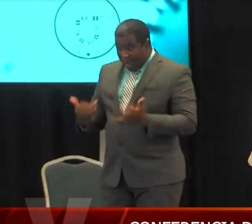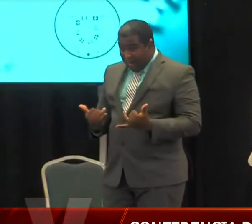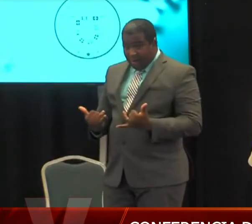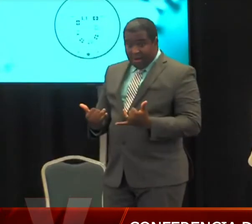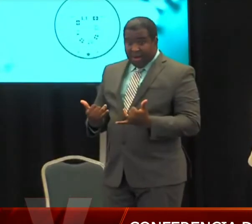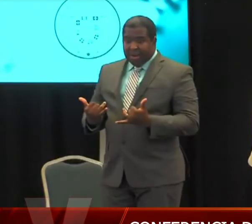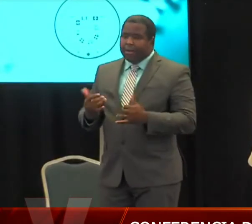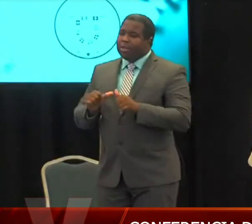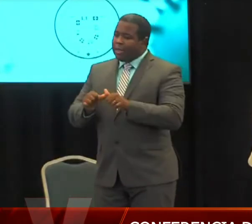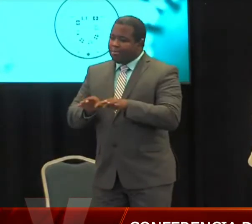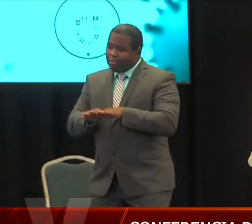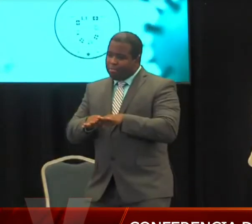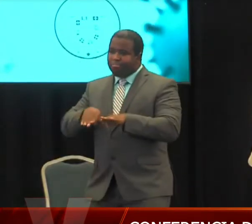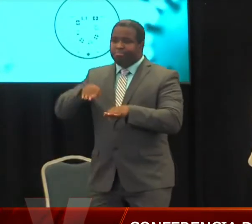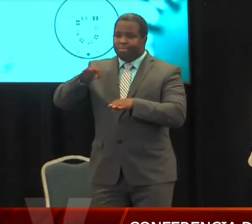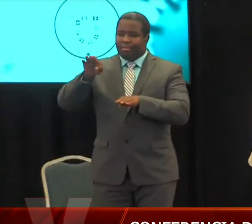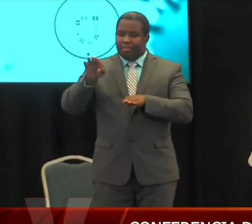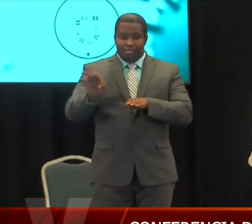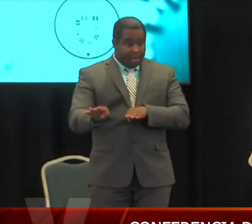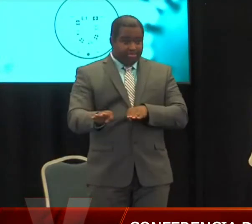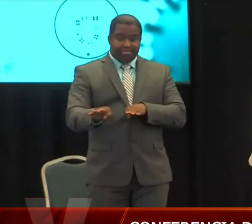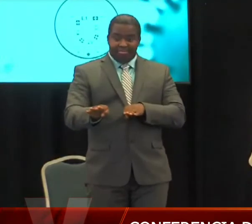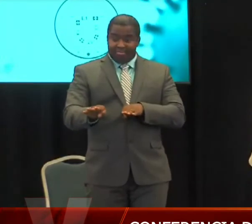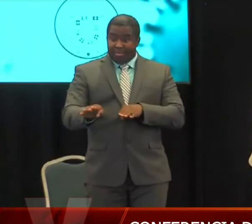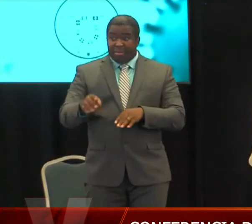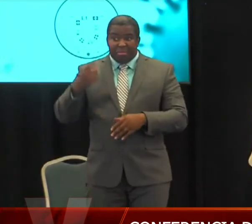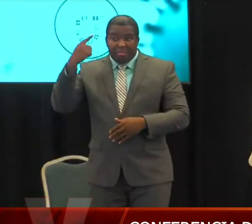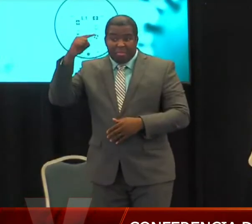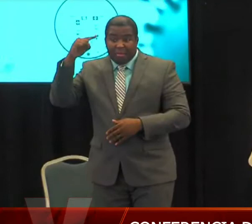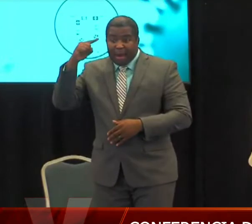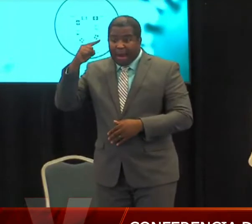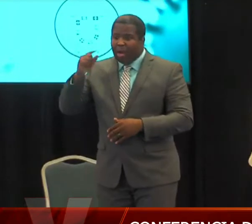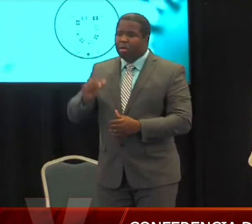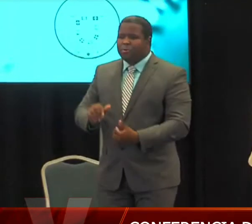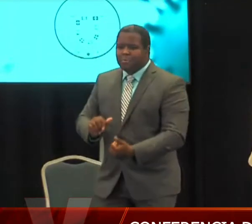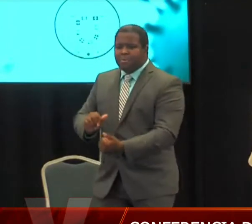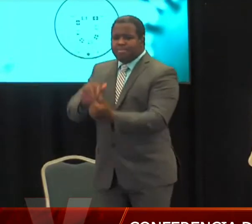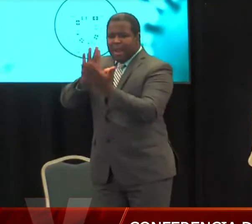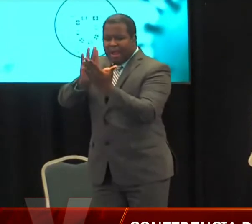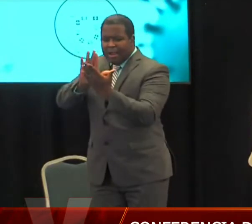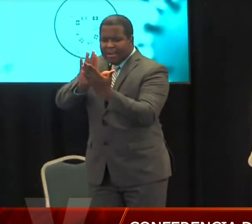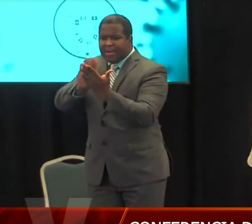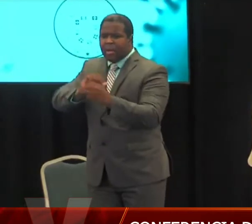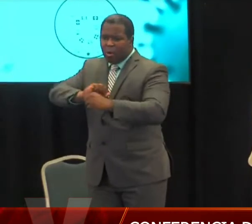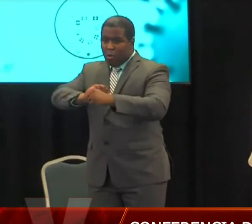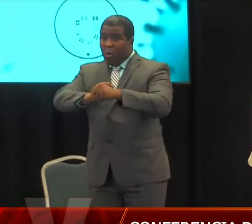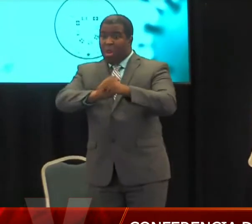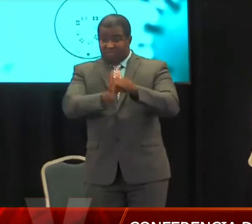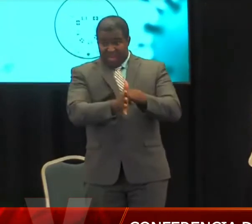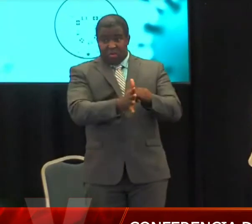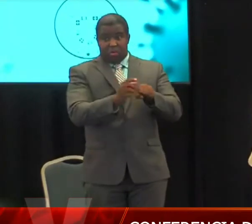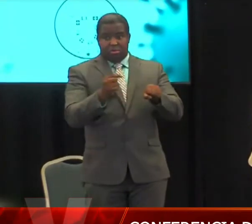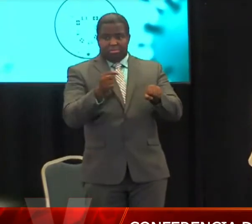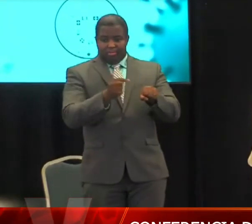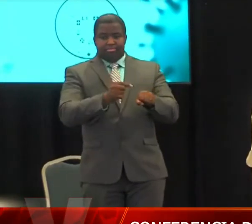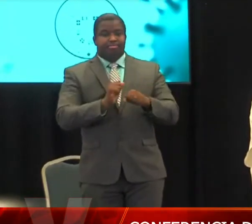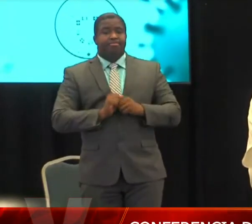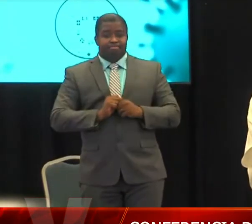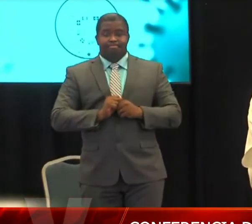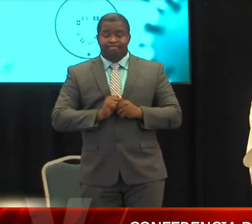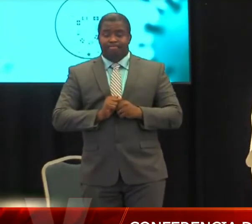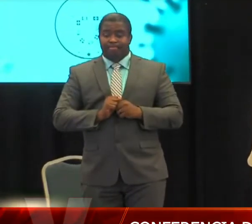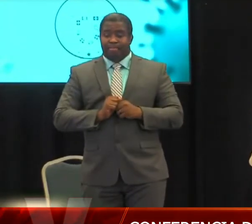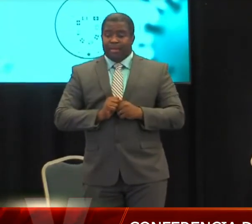seguirán contribuyendo a través del Departamento de Salud y este nuevo modelo que se ha creado para seguir manejando la crisis